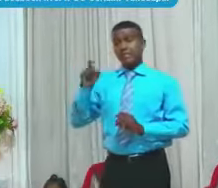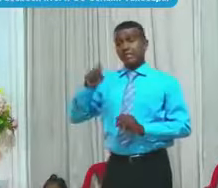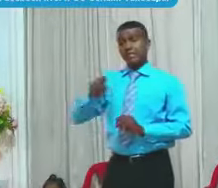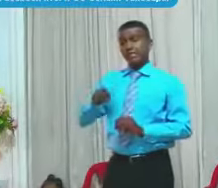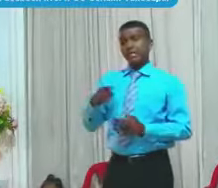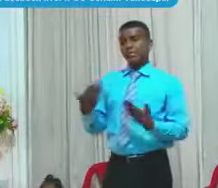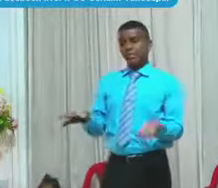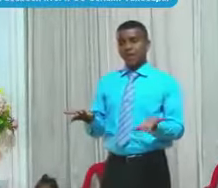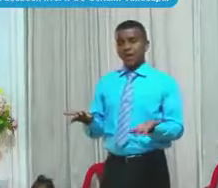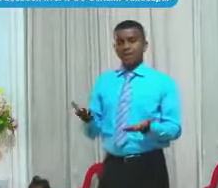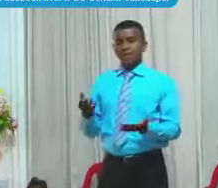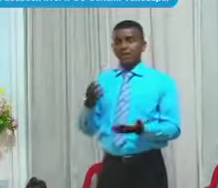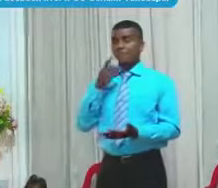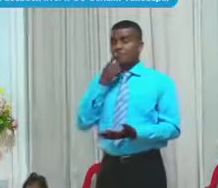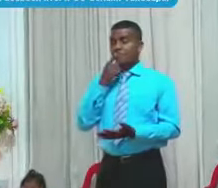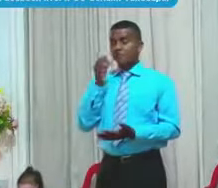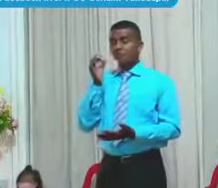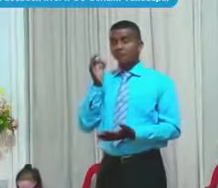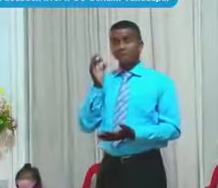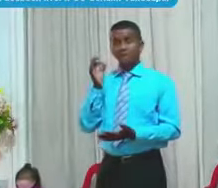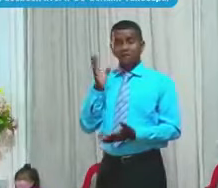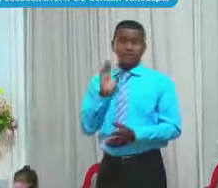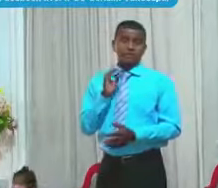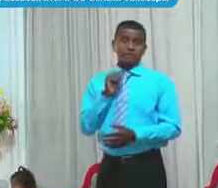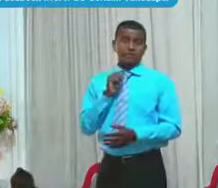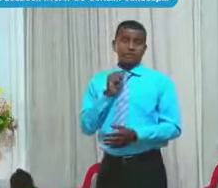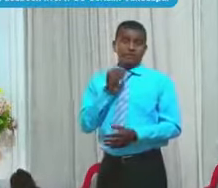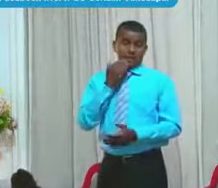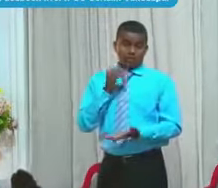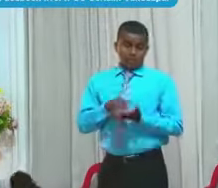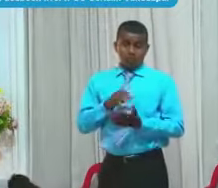Si una libra De sal Costara 20 mil pesos